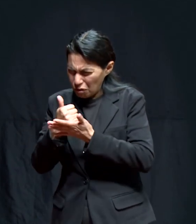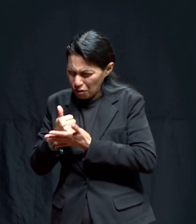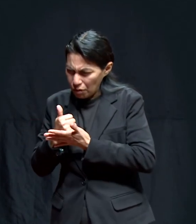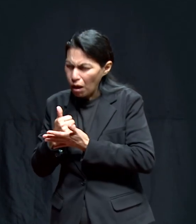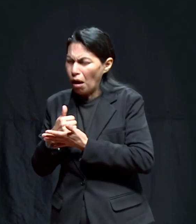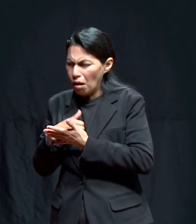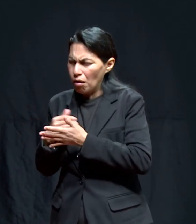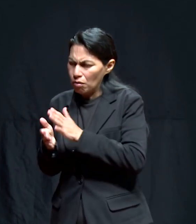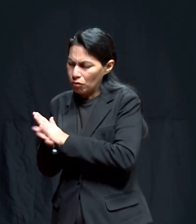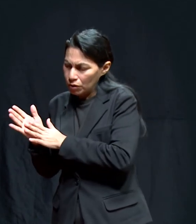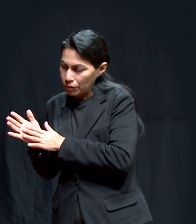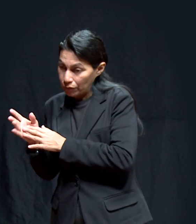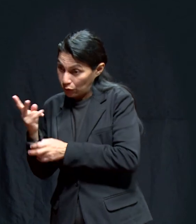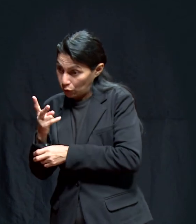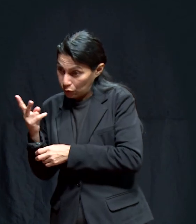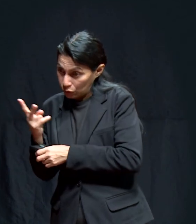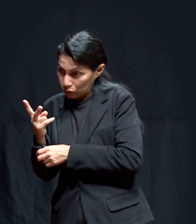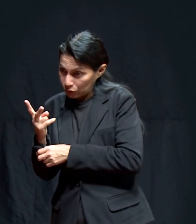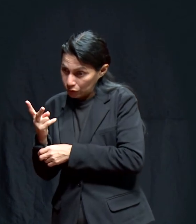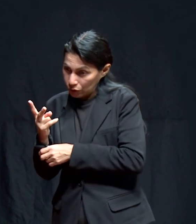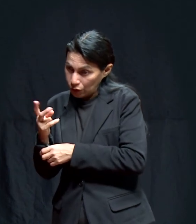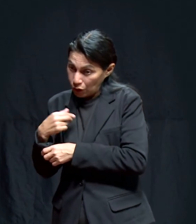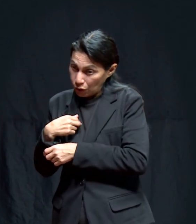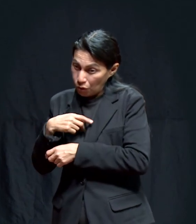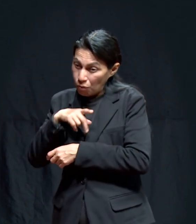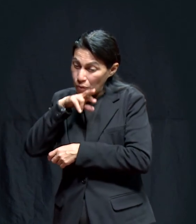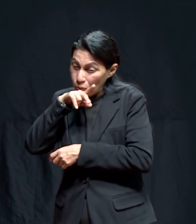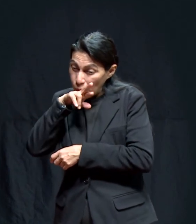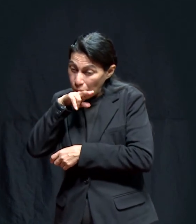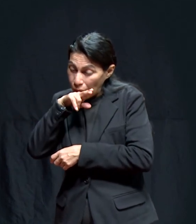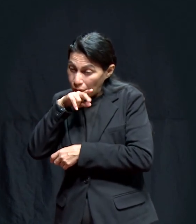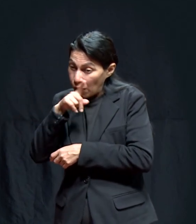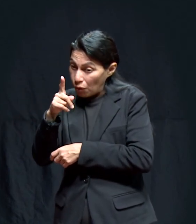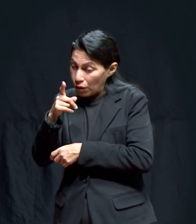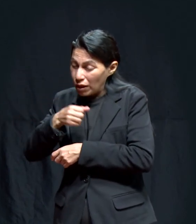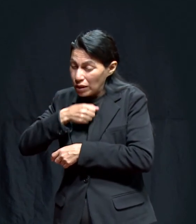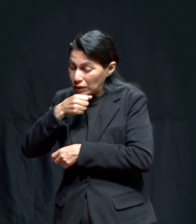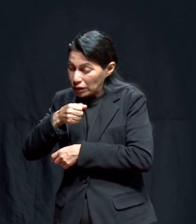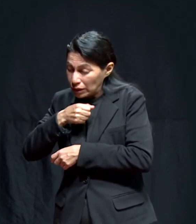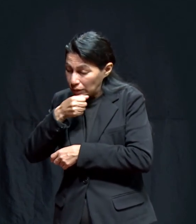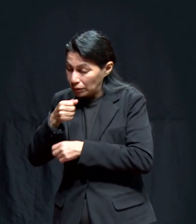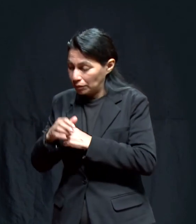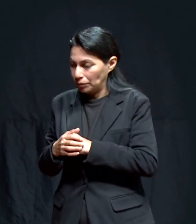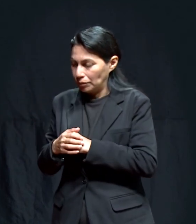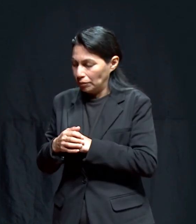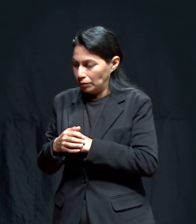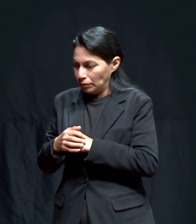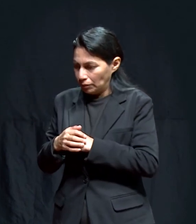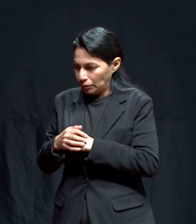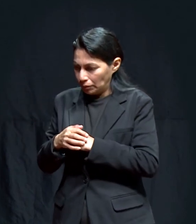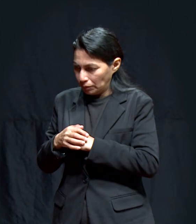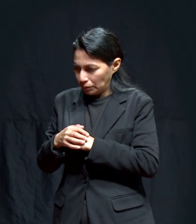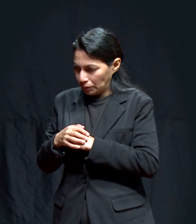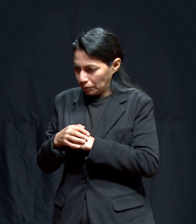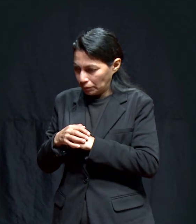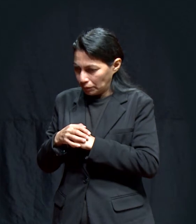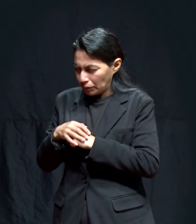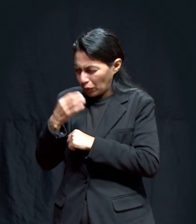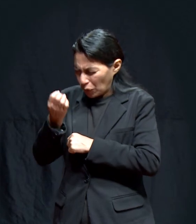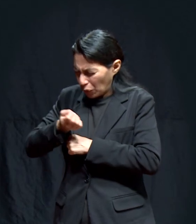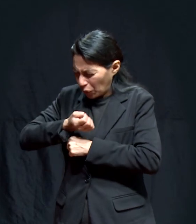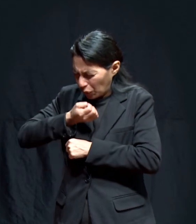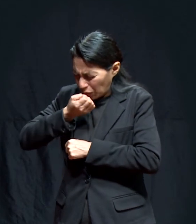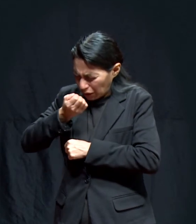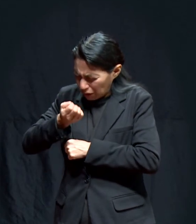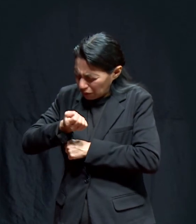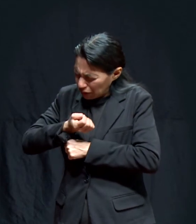Ok, yo voy. Estaba yo muy preocupada por ellas dos, una porque ella es muy anciana, ellas dos y este,